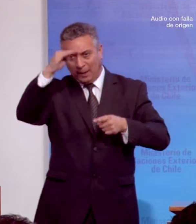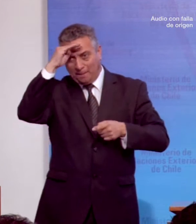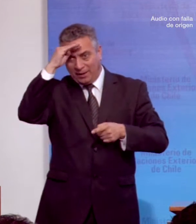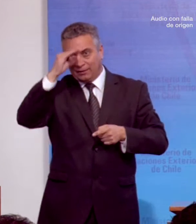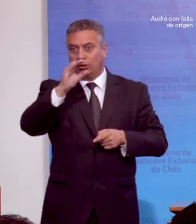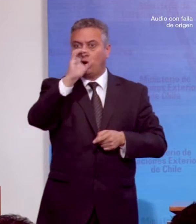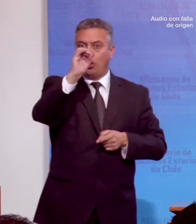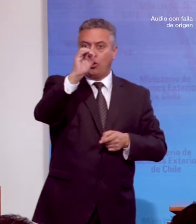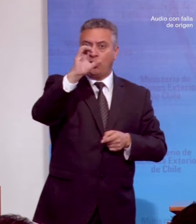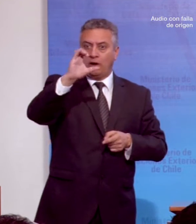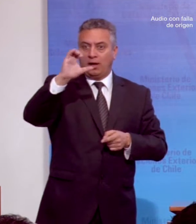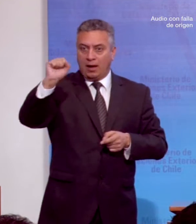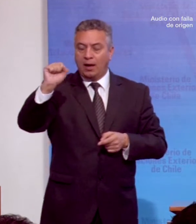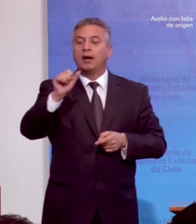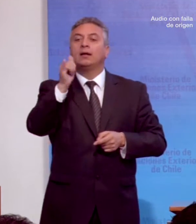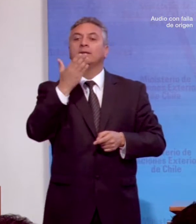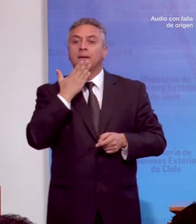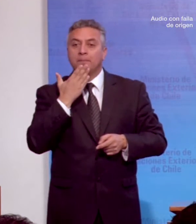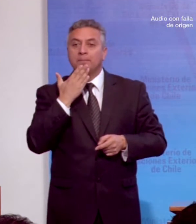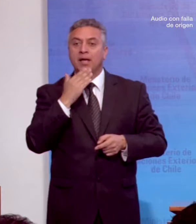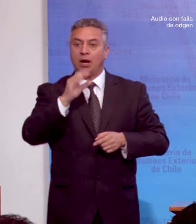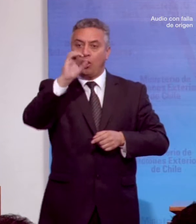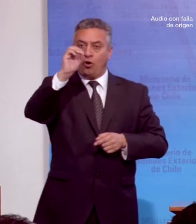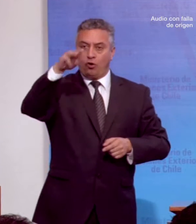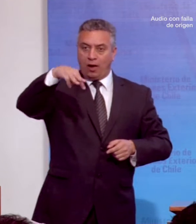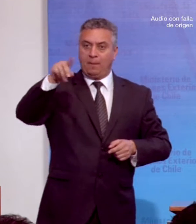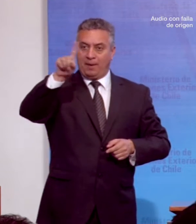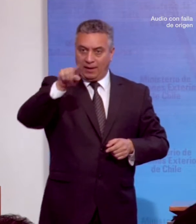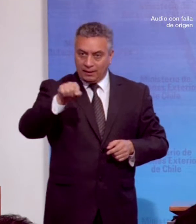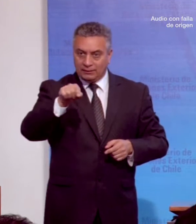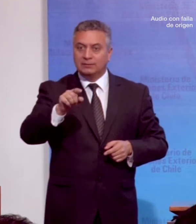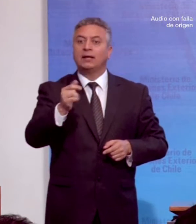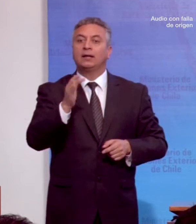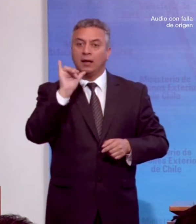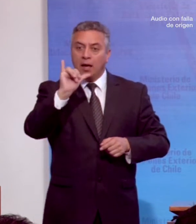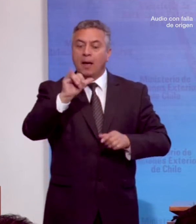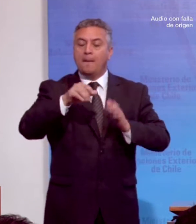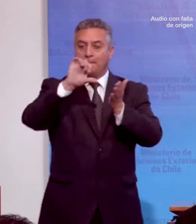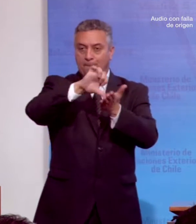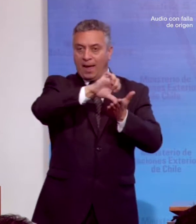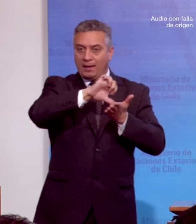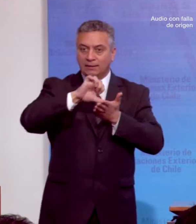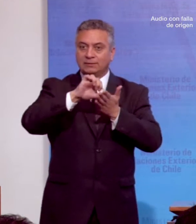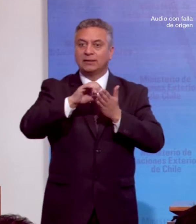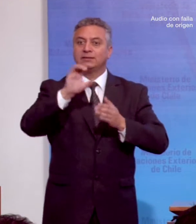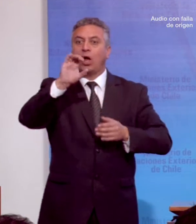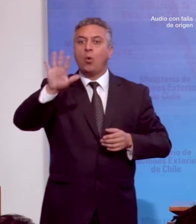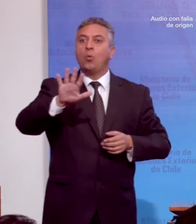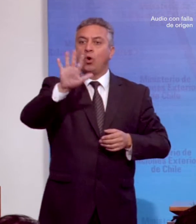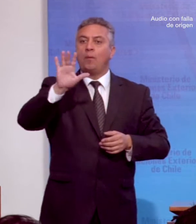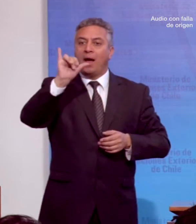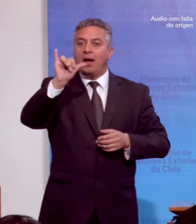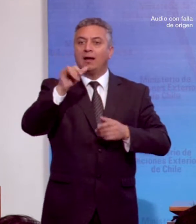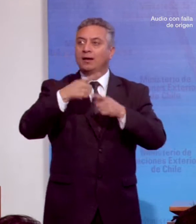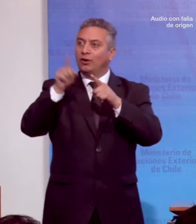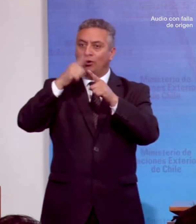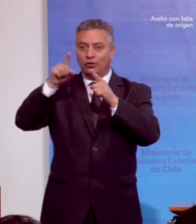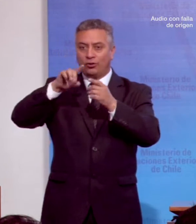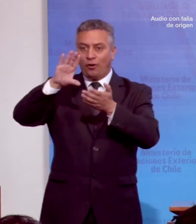Americanos, la Organización Mundial de la Salud y de países de América y Europa que nos compartieron sus mejores prácticas.